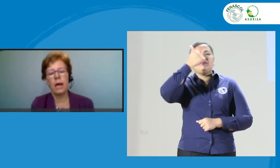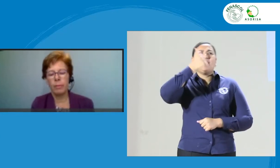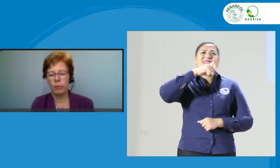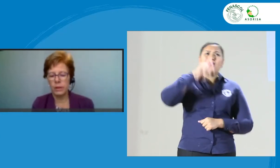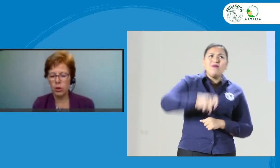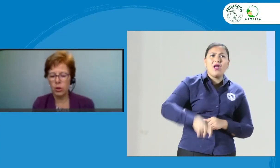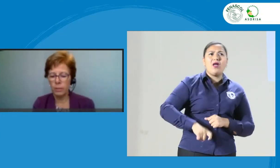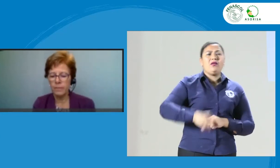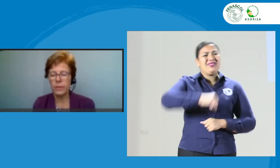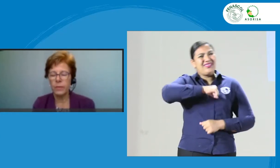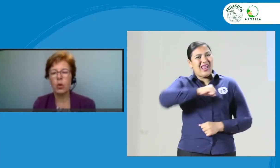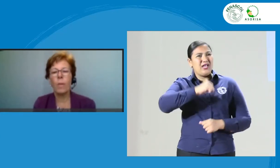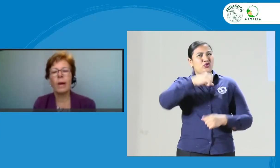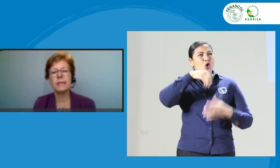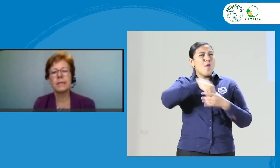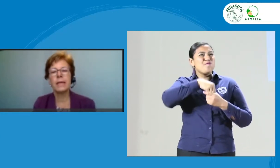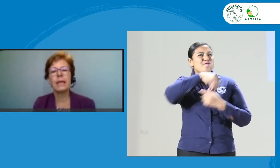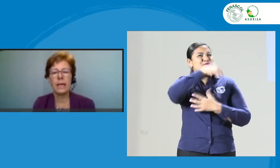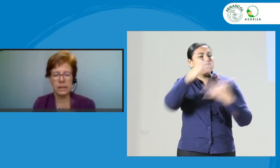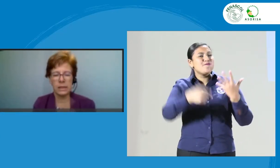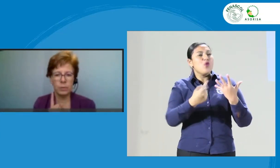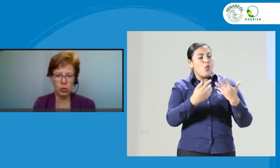profesión con base en la responsabilidad.